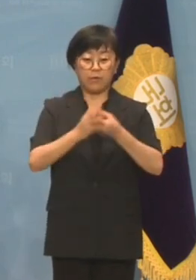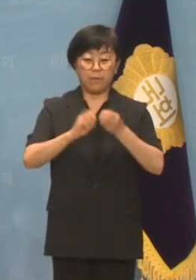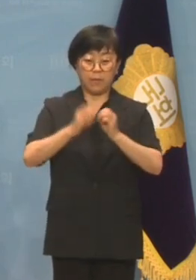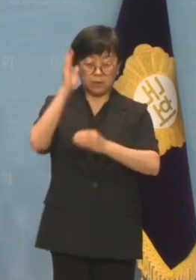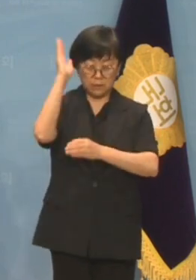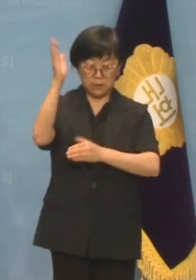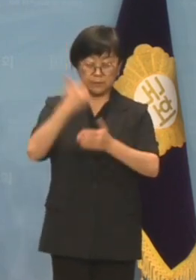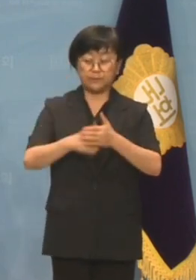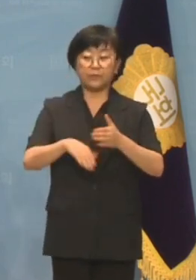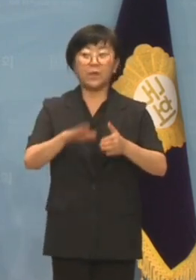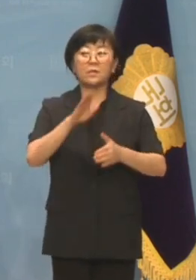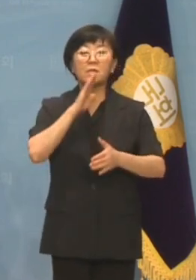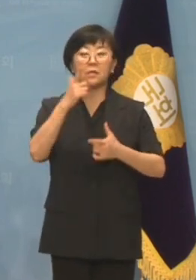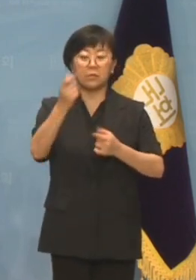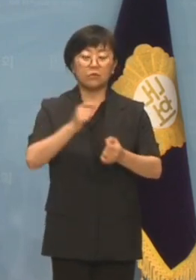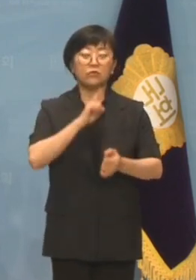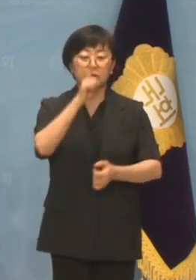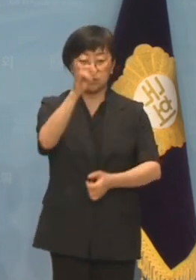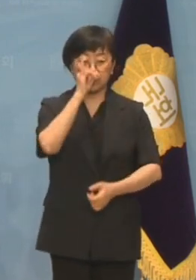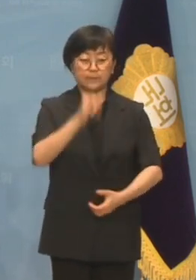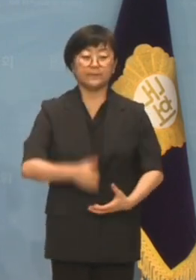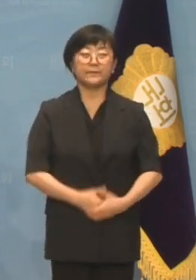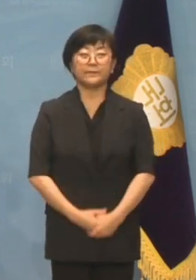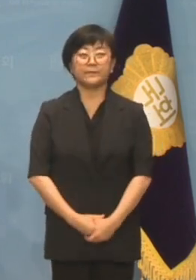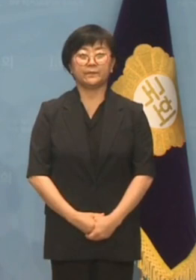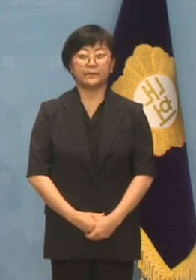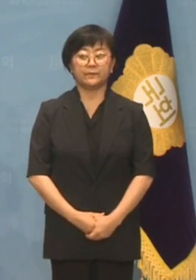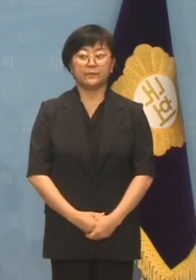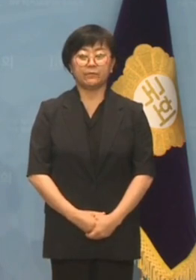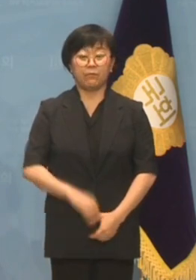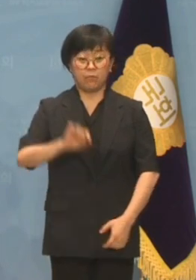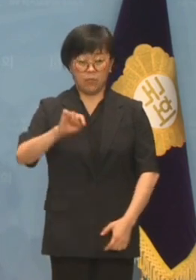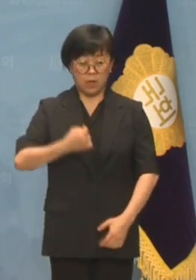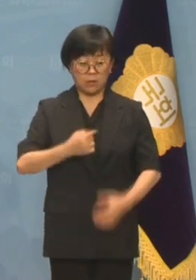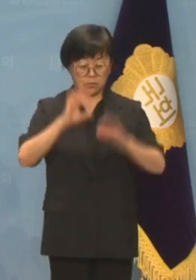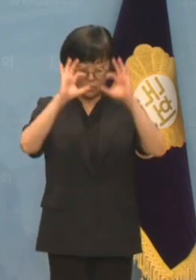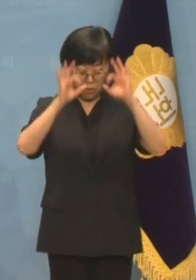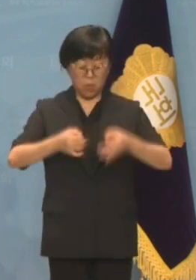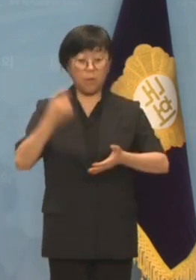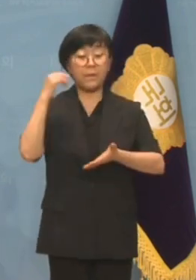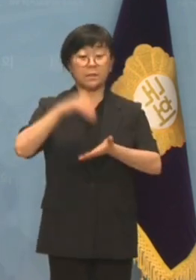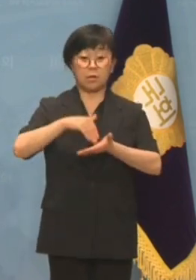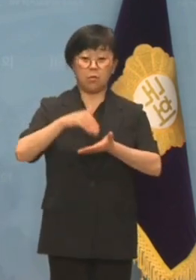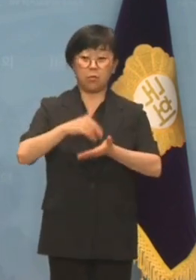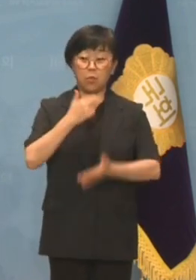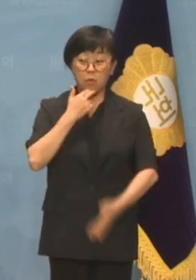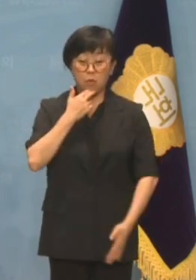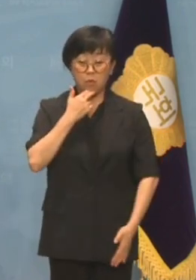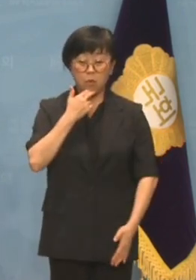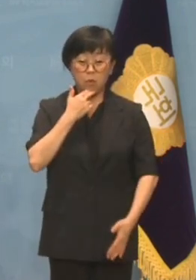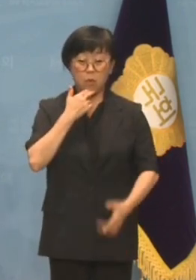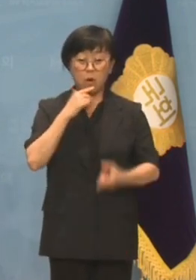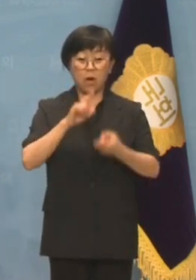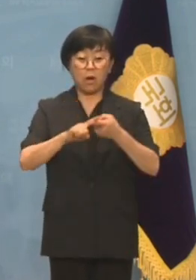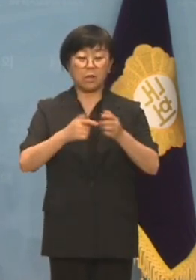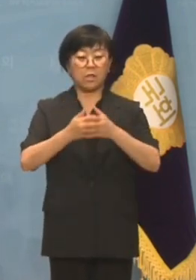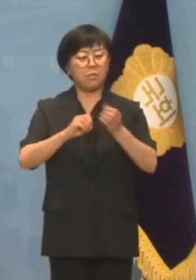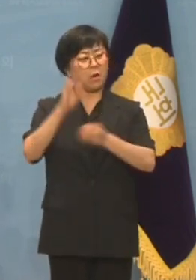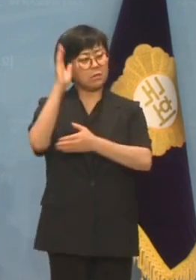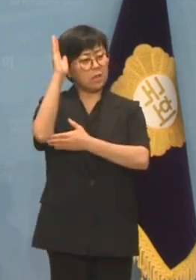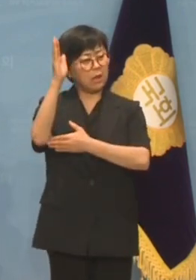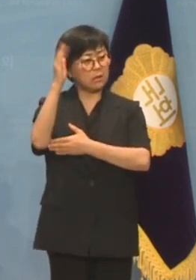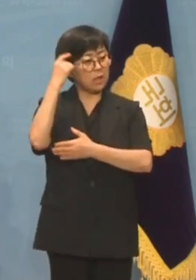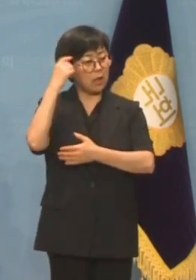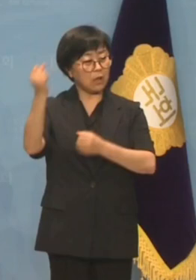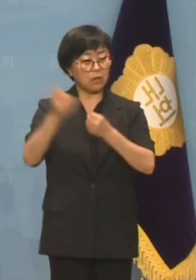망상을 마치 사실이냐 주장하고 나섰습니다. 자신을 돌아보고 반성하기는 커녕 저급한 망상에서